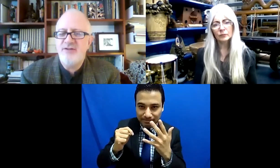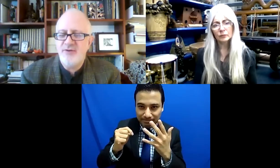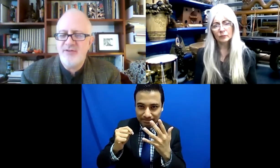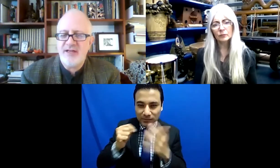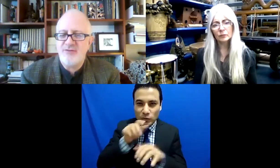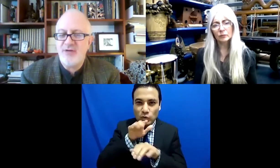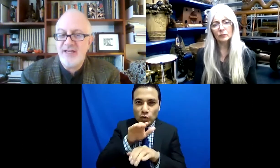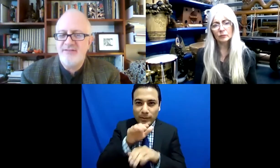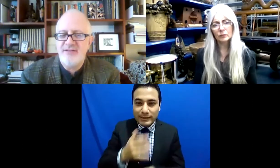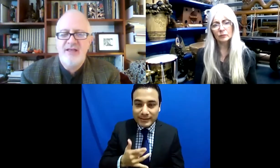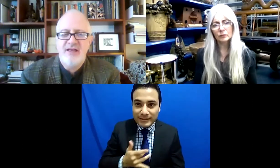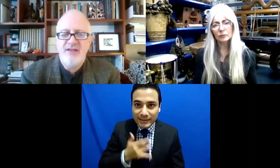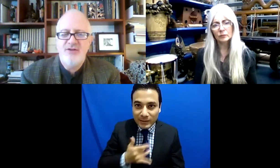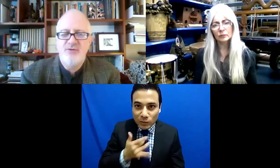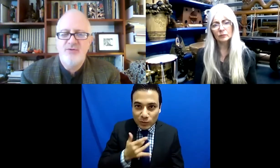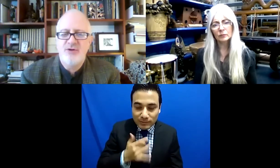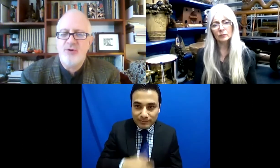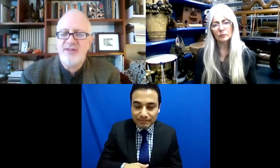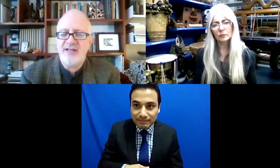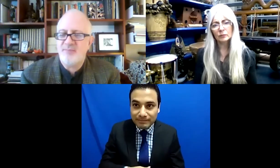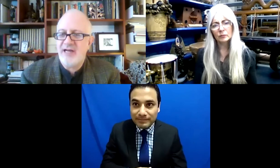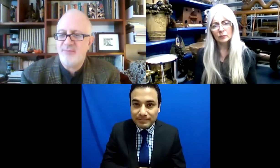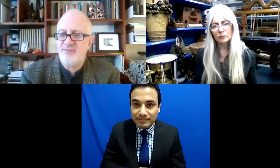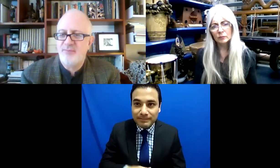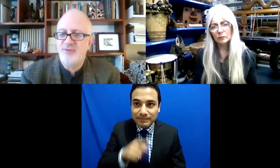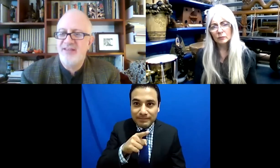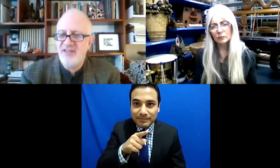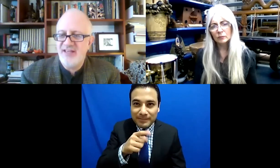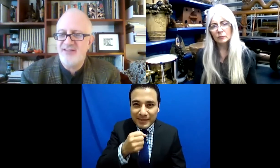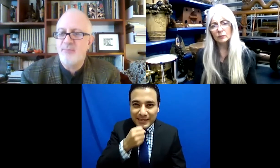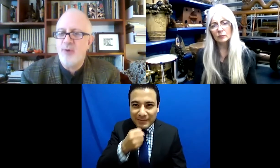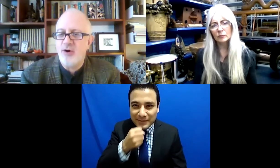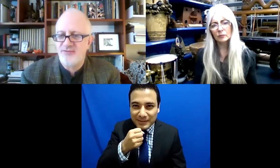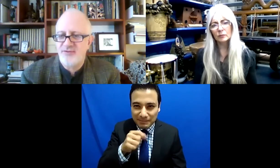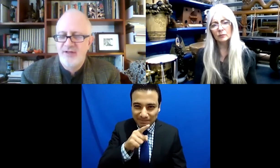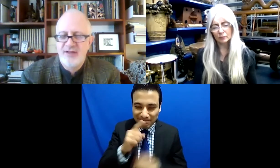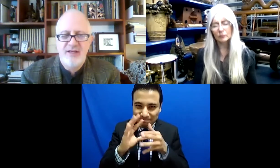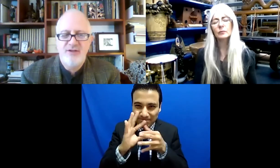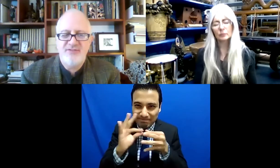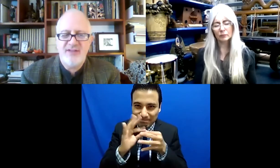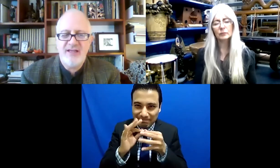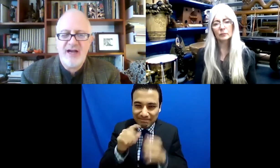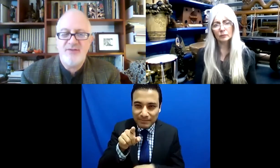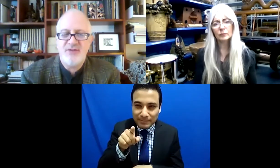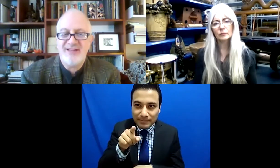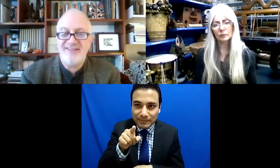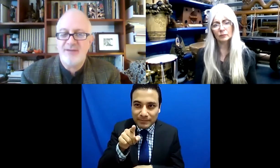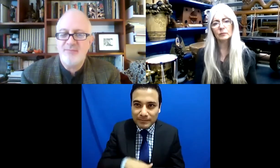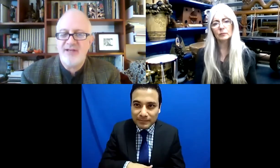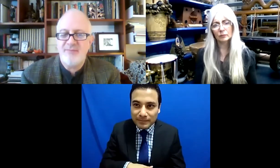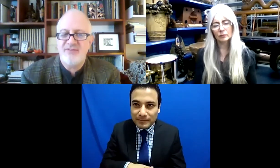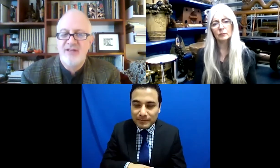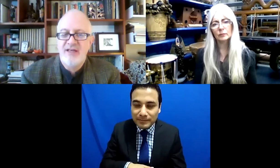de los sentidos. En esta entrevista que leí, mencionas que se trata de una especie de